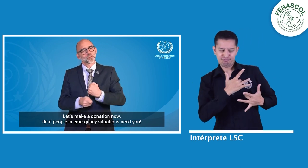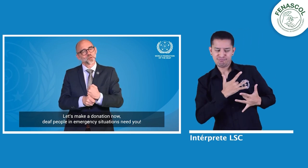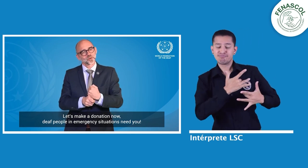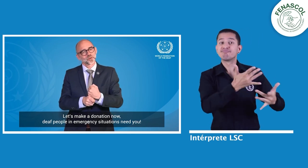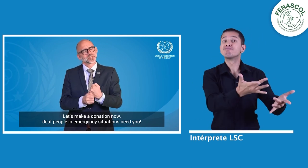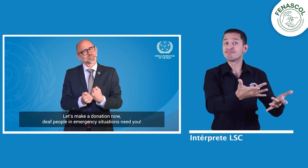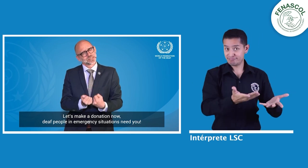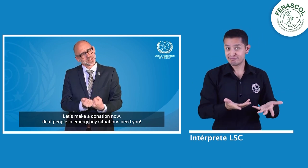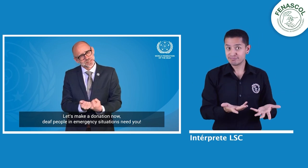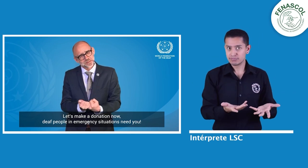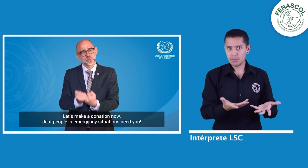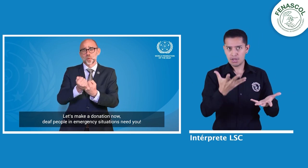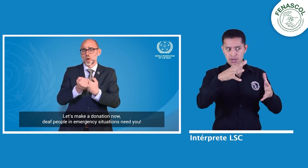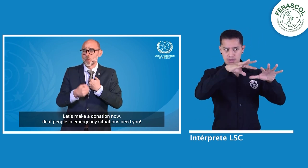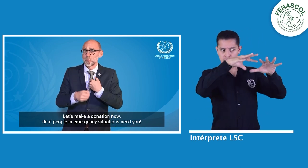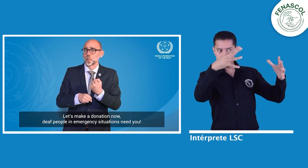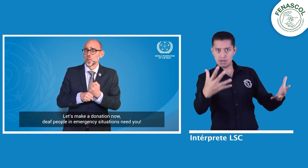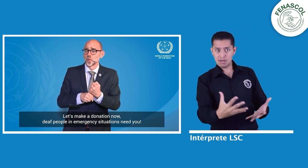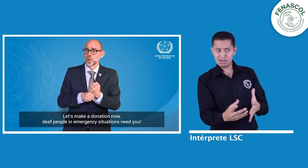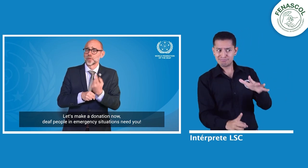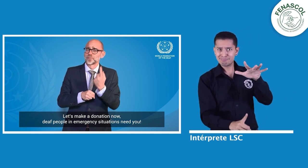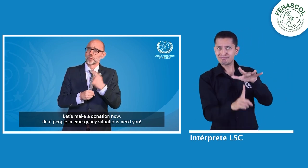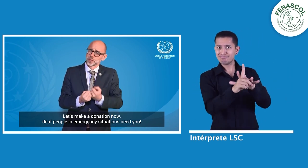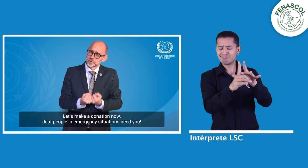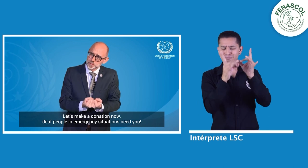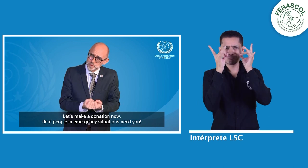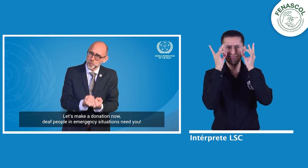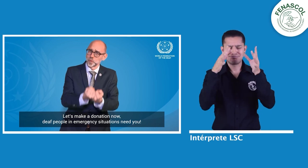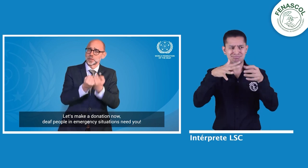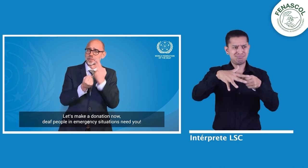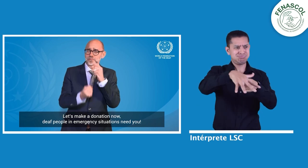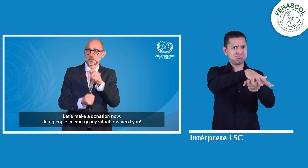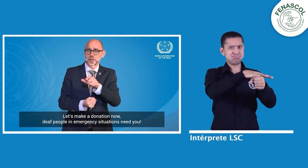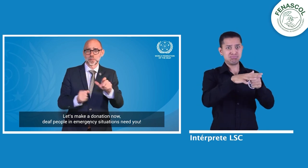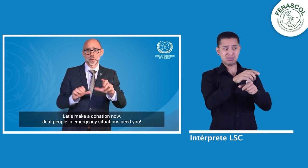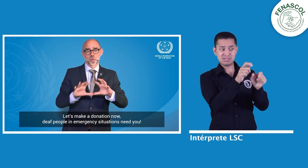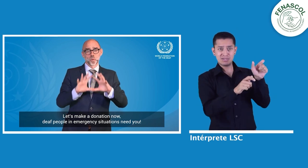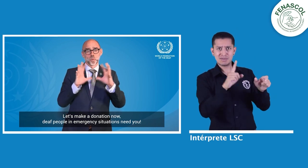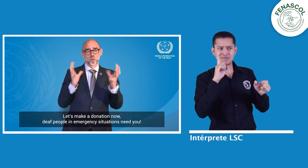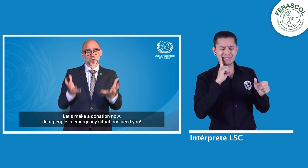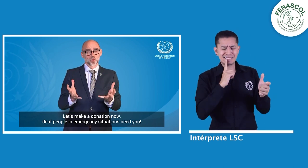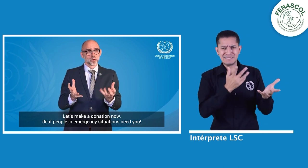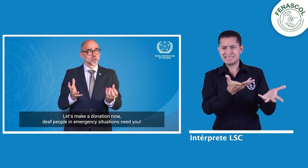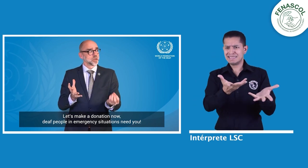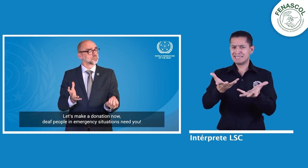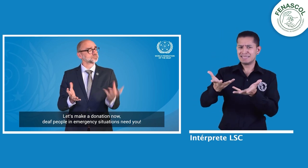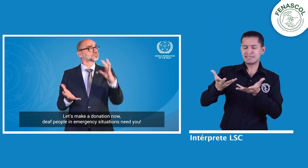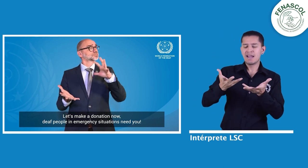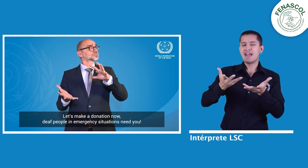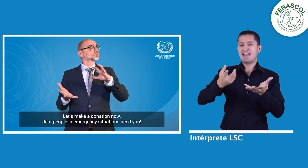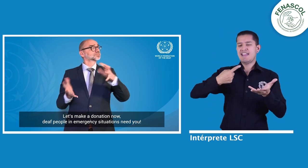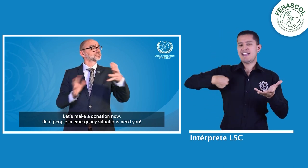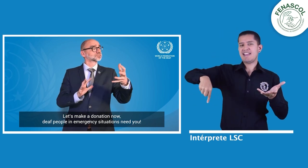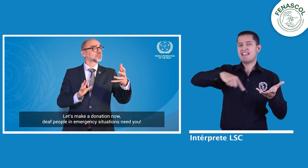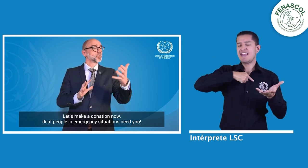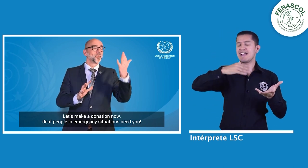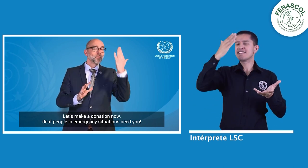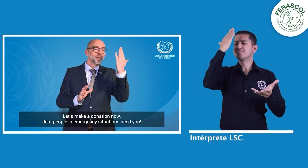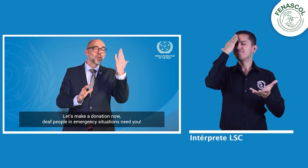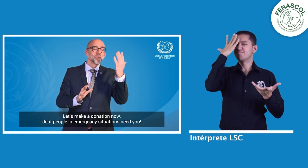Con personas sordas hay que estar unidos para brindar el apoyo necesario a los que lo requieren.